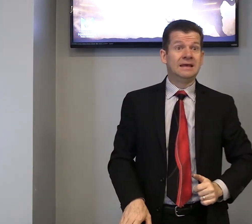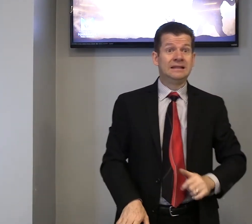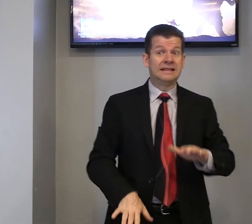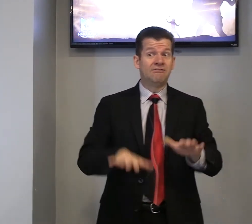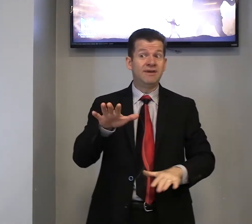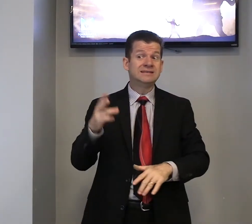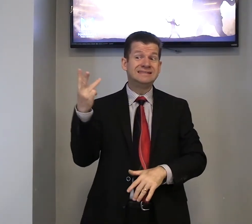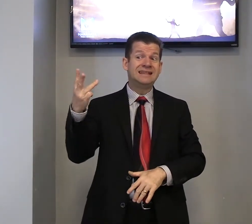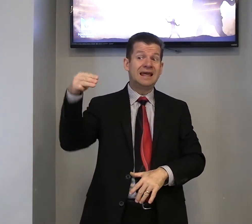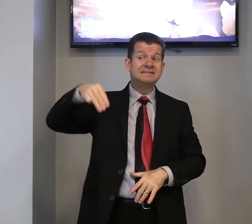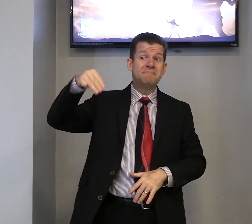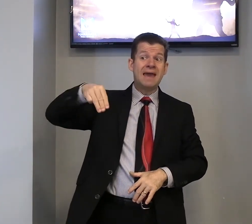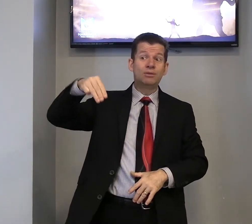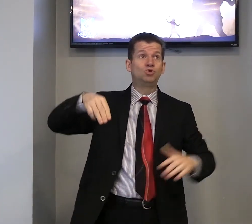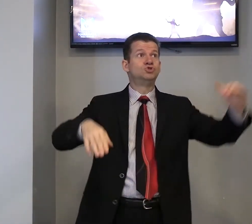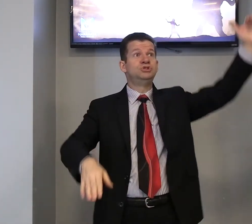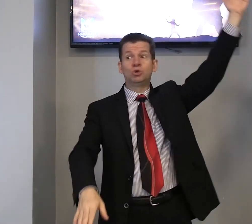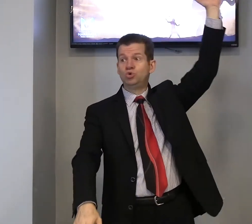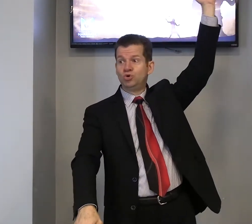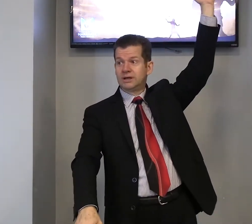talvez, três metros de altura.